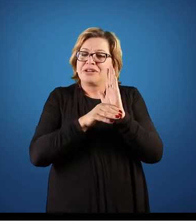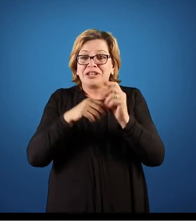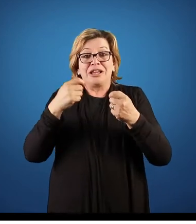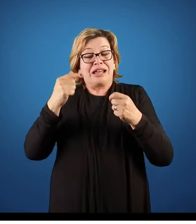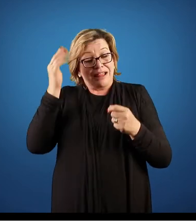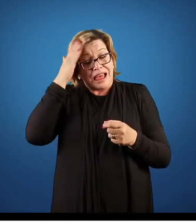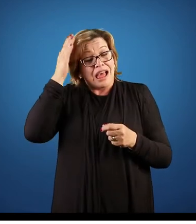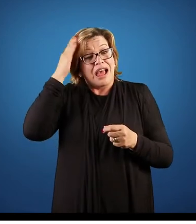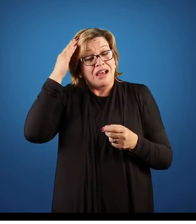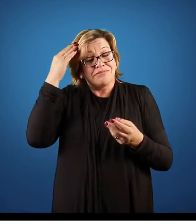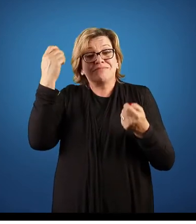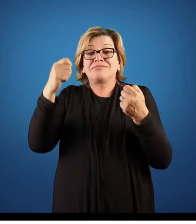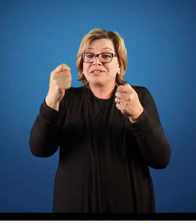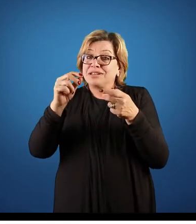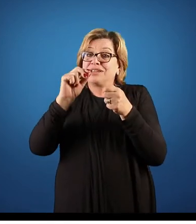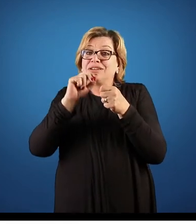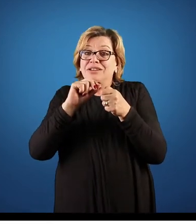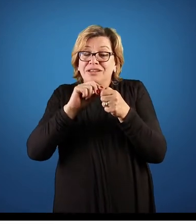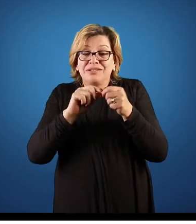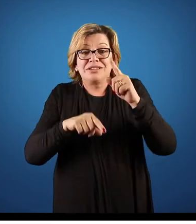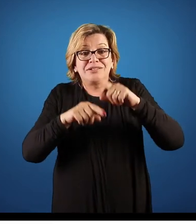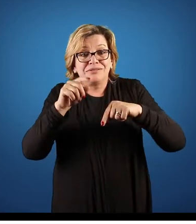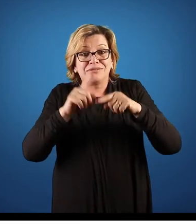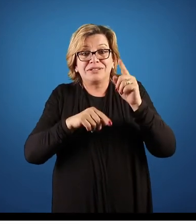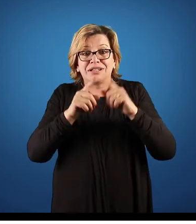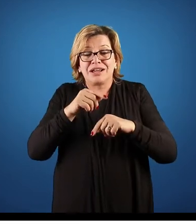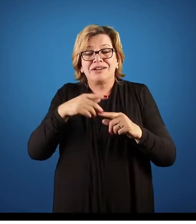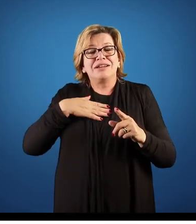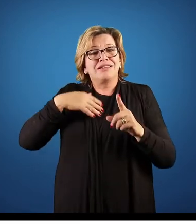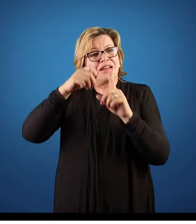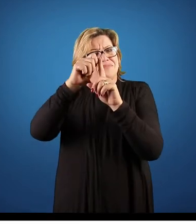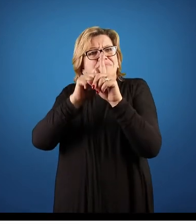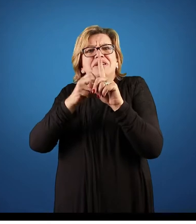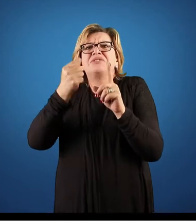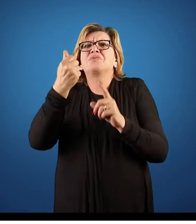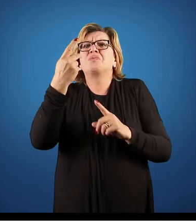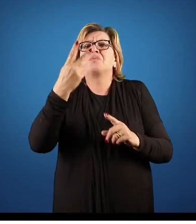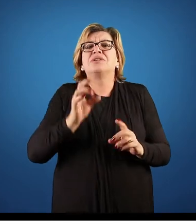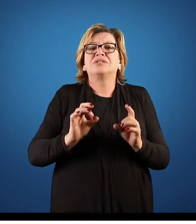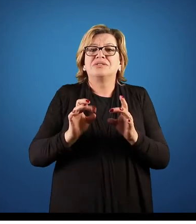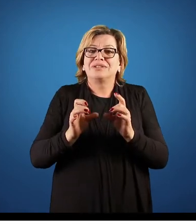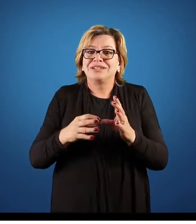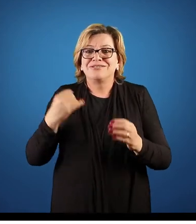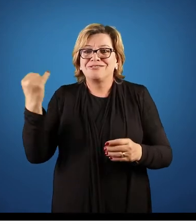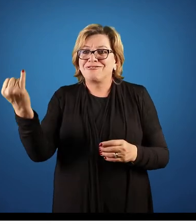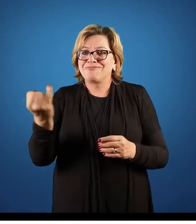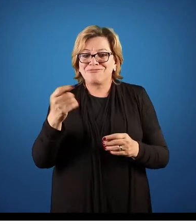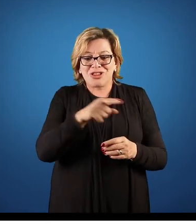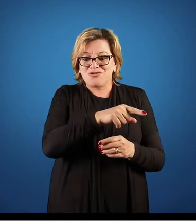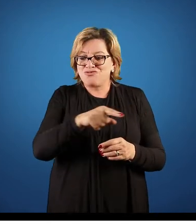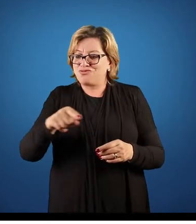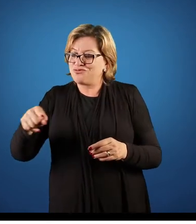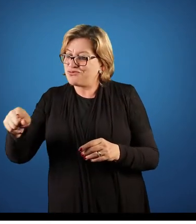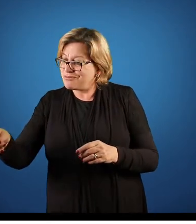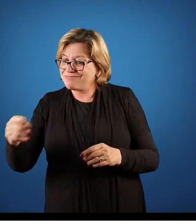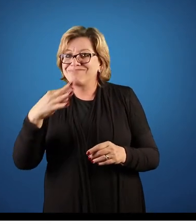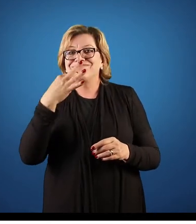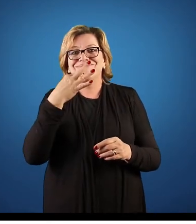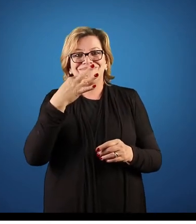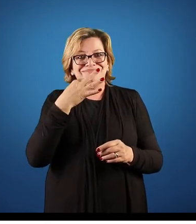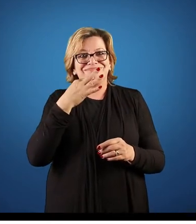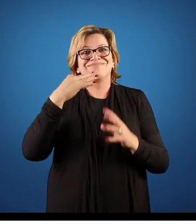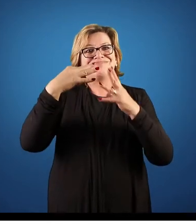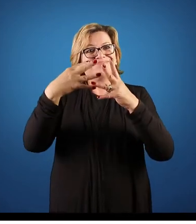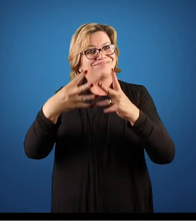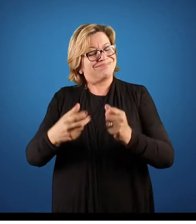eles sabem que tem um dado lá que naquele mês vendeu tantas unidades. Então, vou gerar esses dados para que no próximo ano eu possa me programar